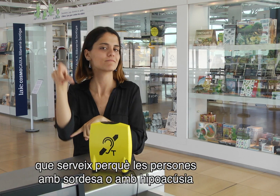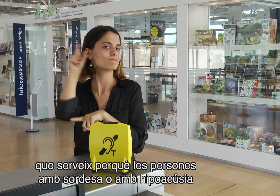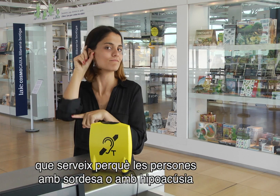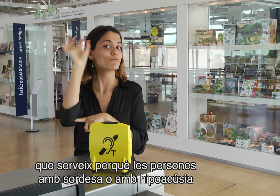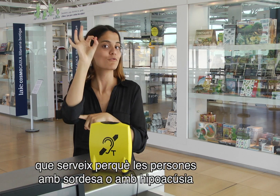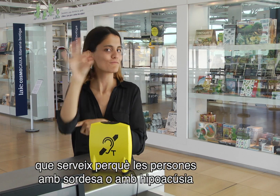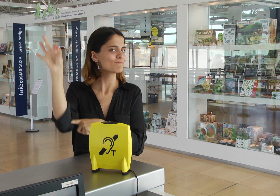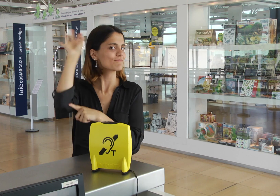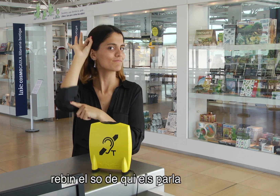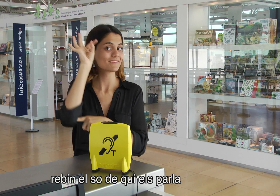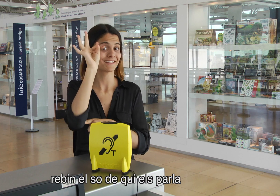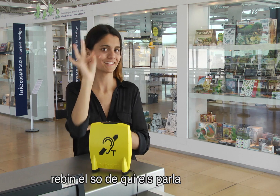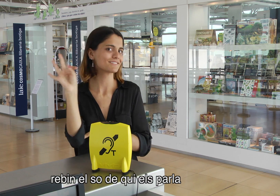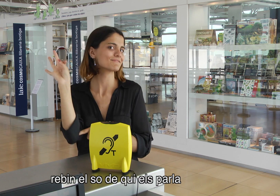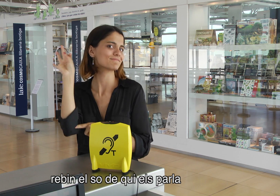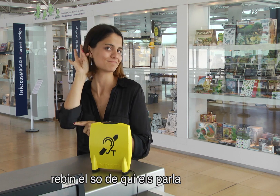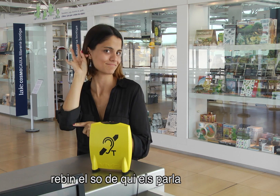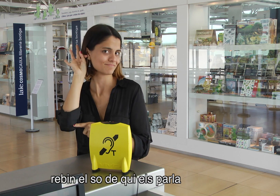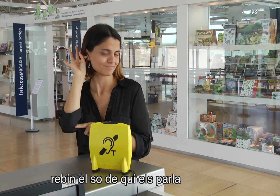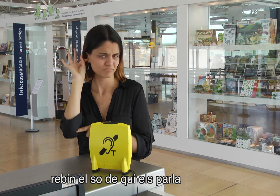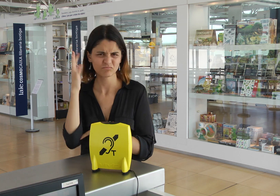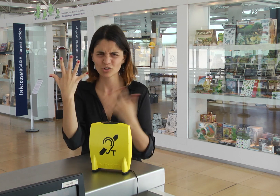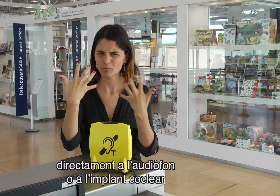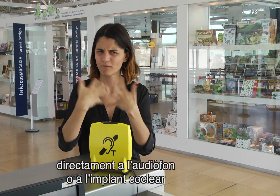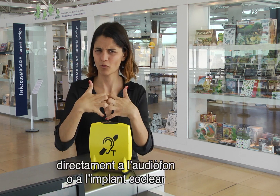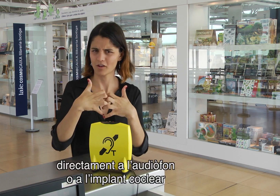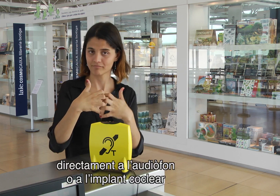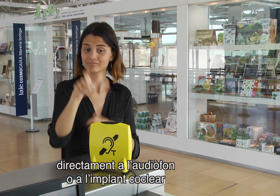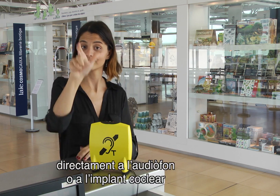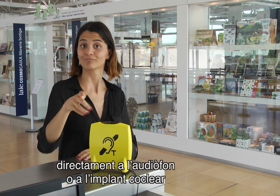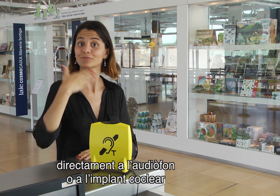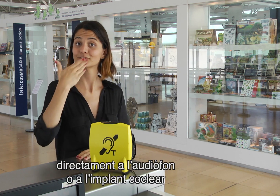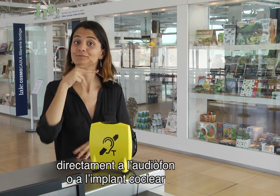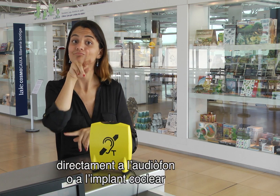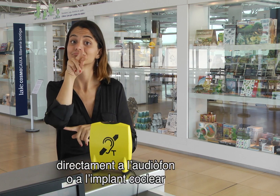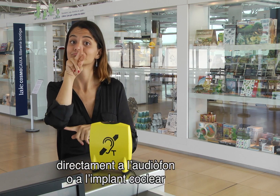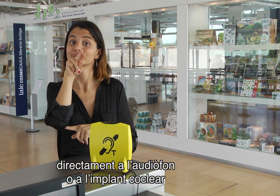rebre el so de qui els parla directament a l'audiòfon o a l'implant coclear que tinguin en posició T.